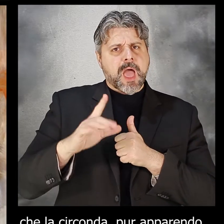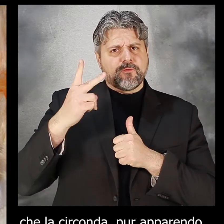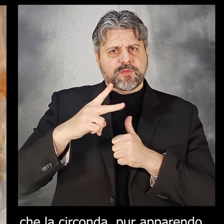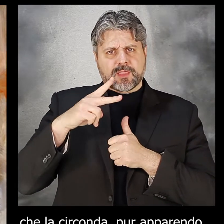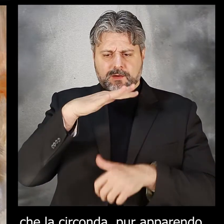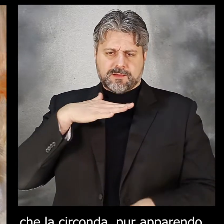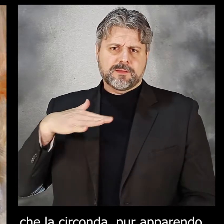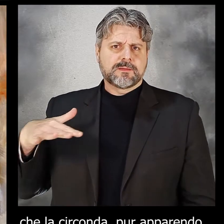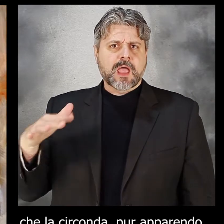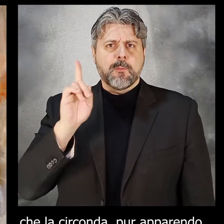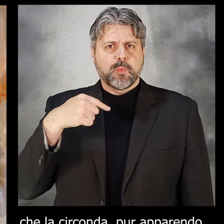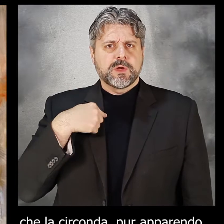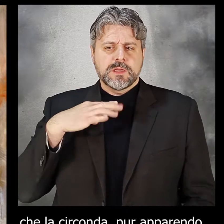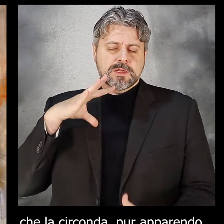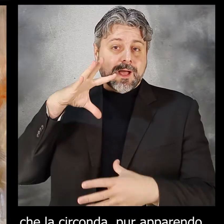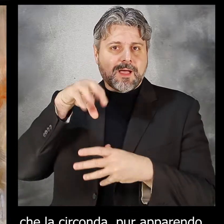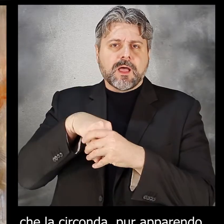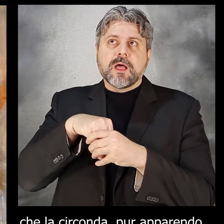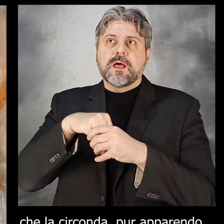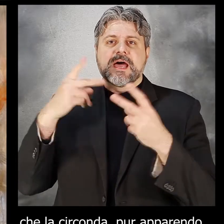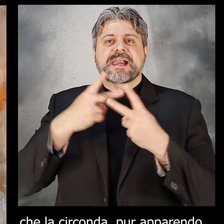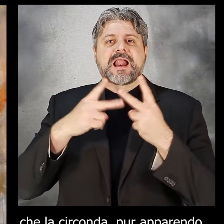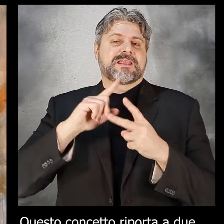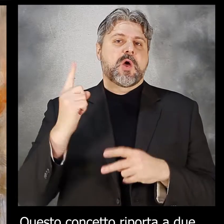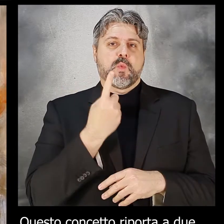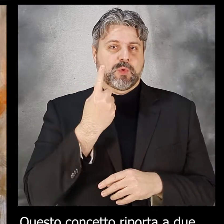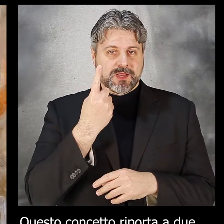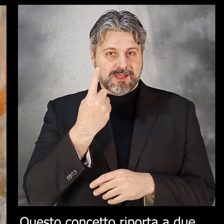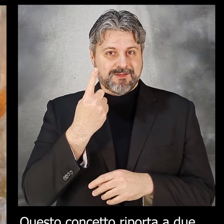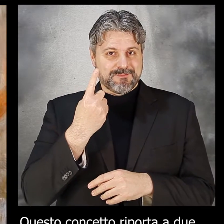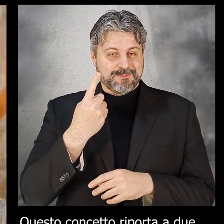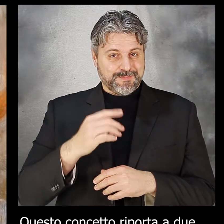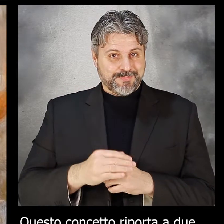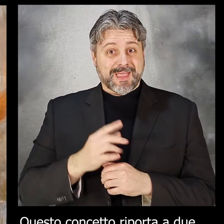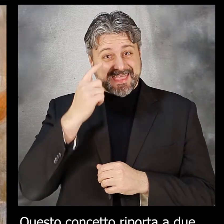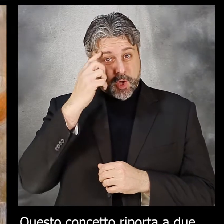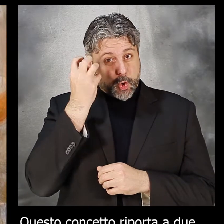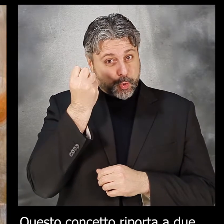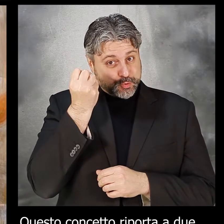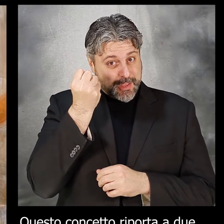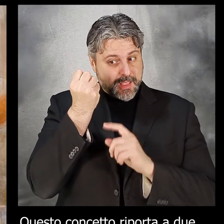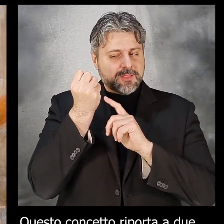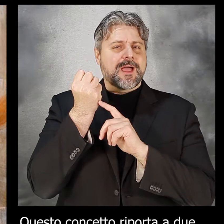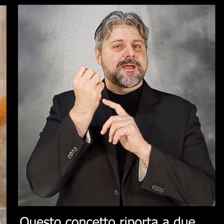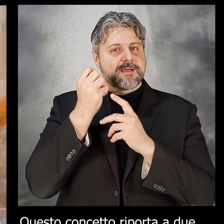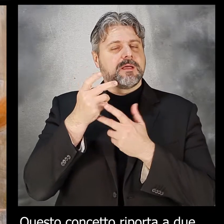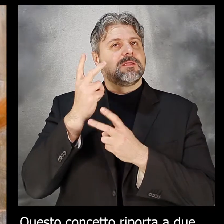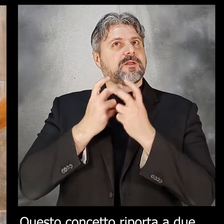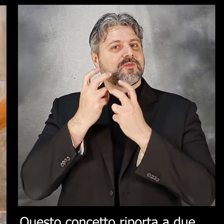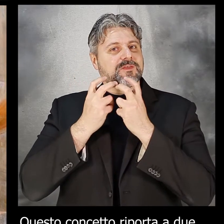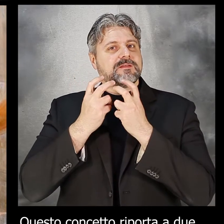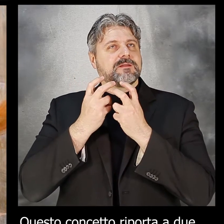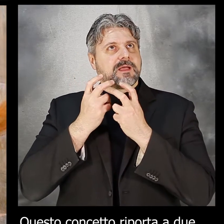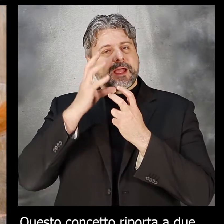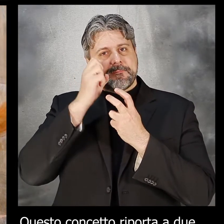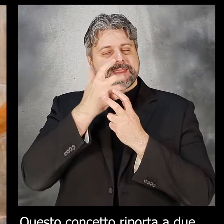sono invece manifestazioni della stessa realtà. Questo concetto riporta